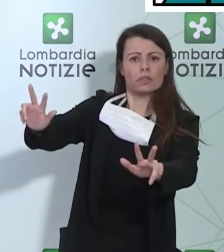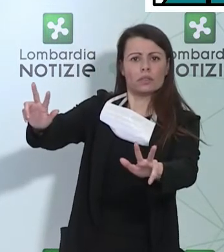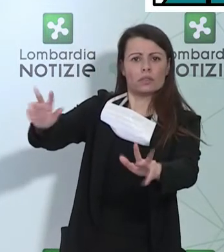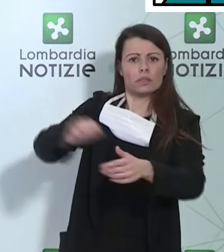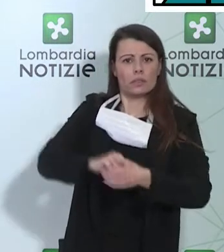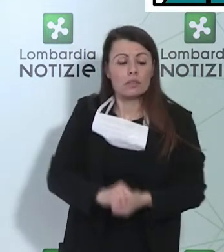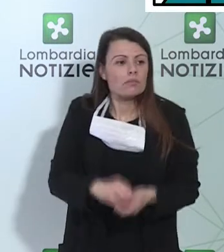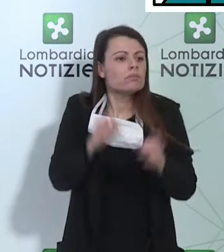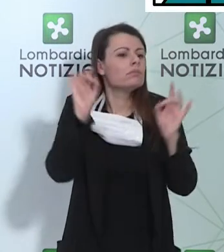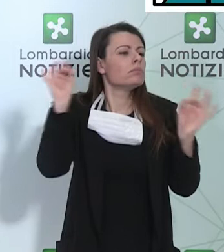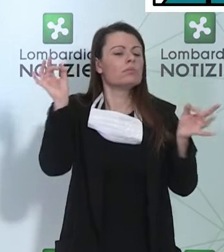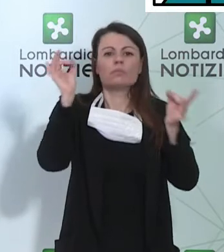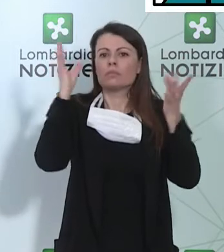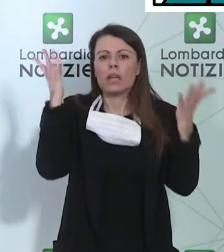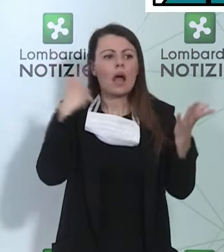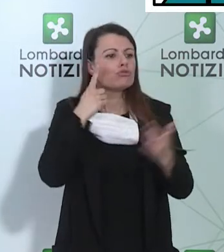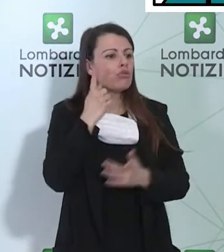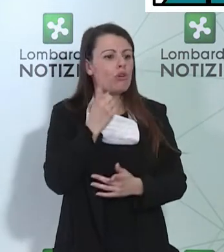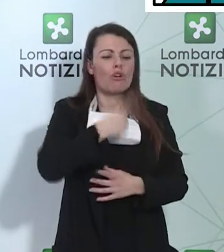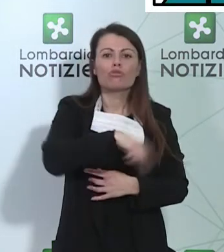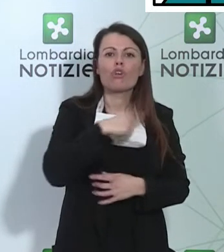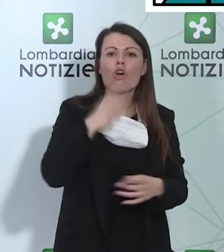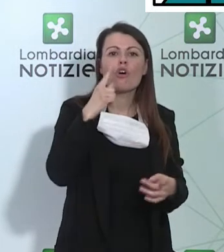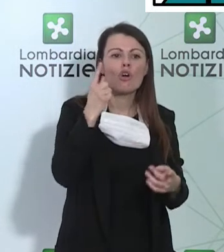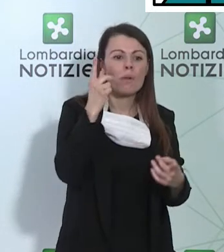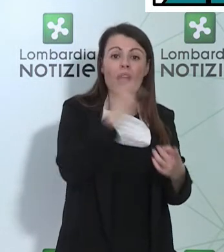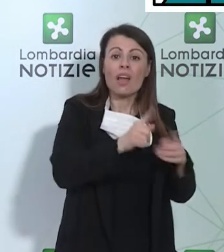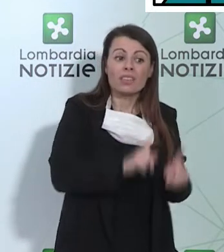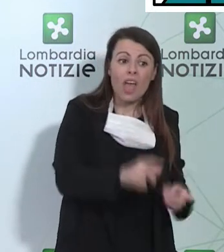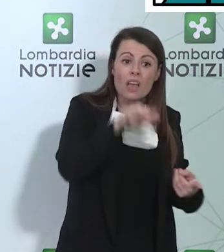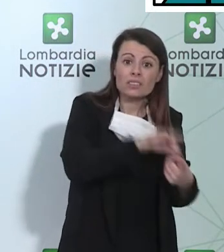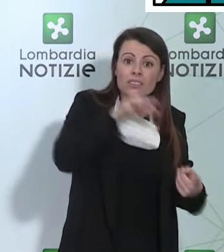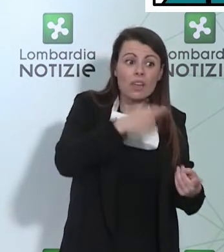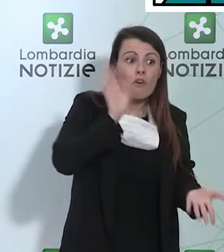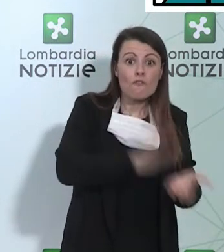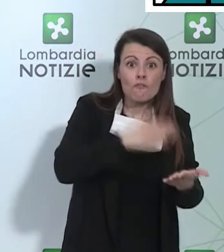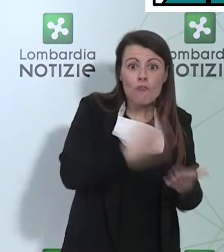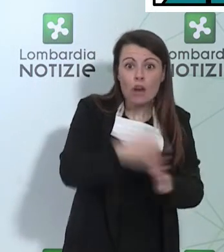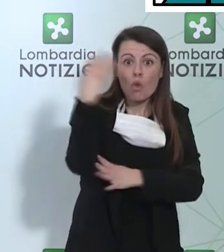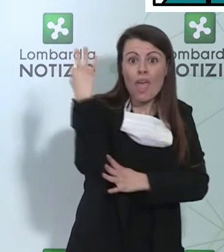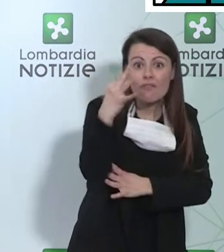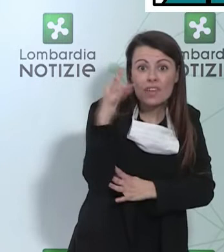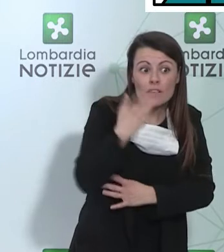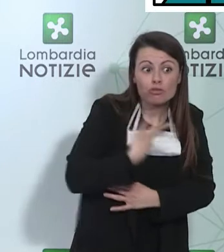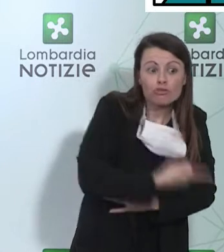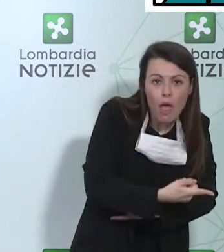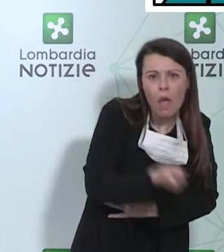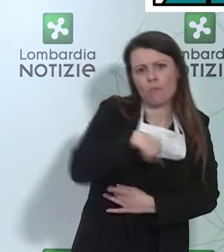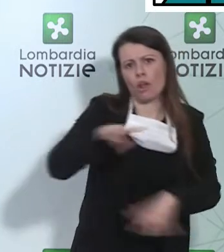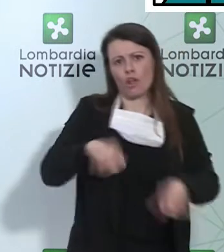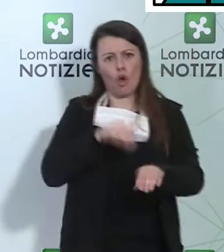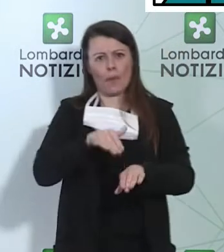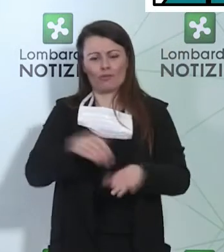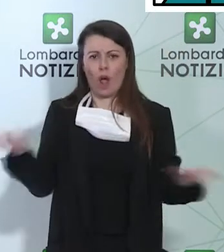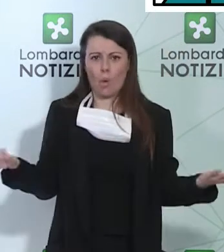se si dovesse rinvenire un test valido e efficace inizieremo a utilizzarlo. Mi